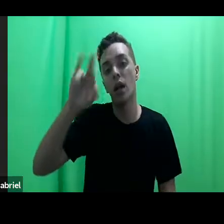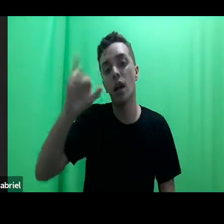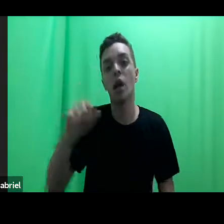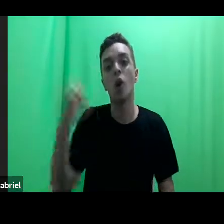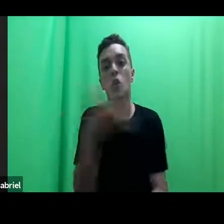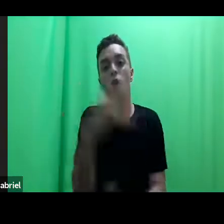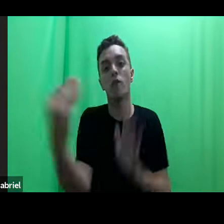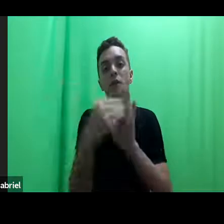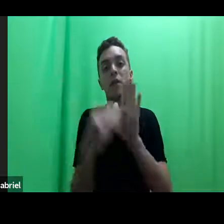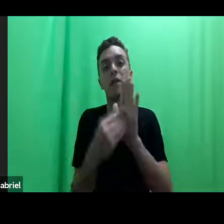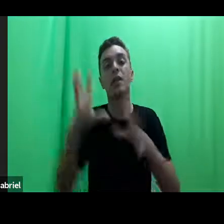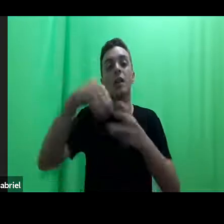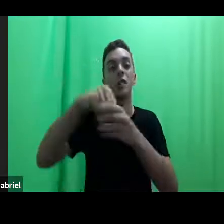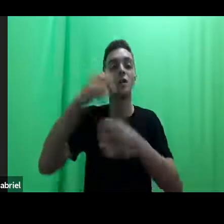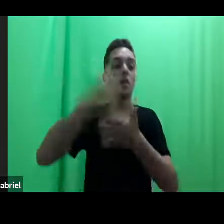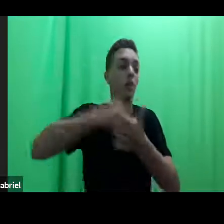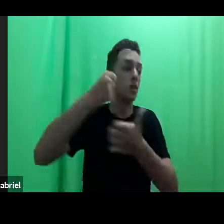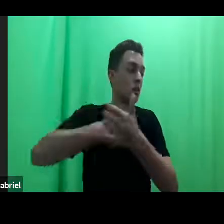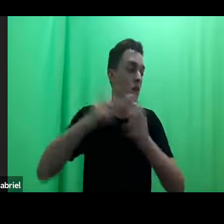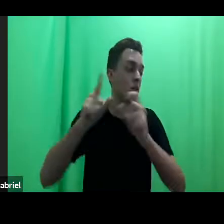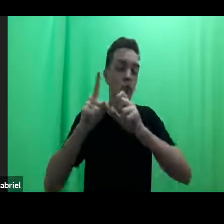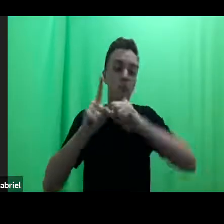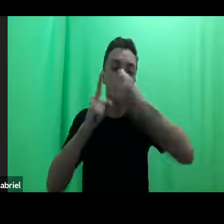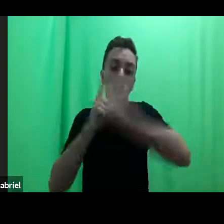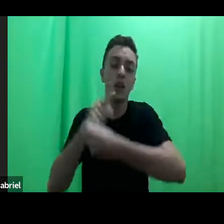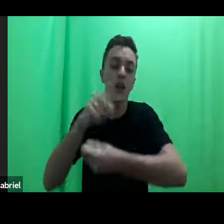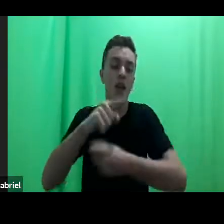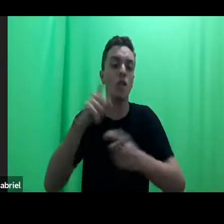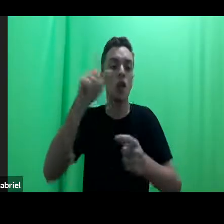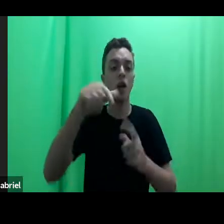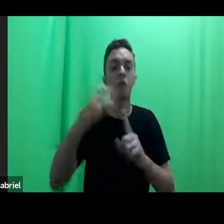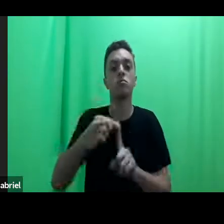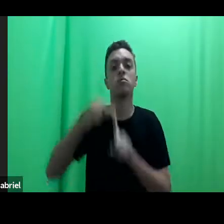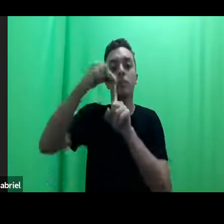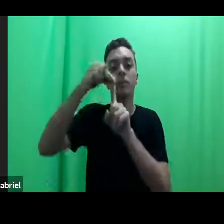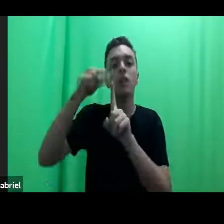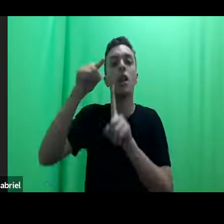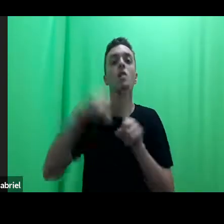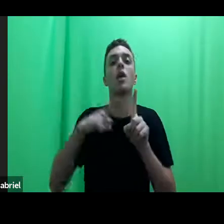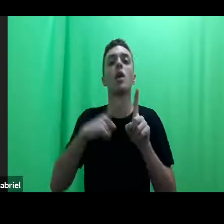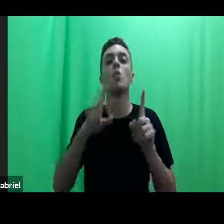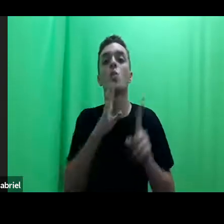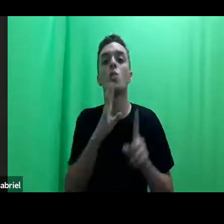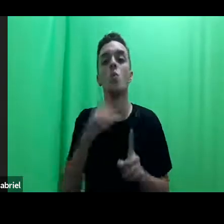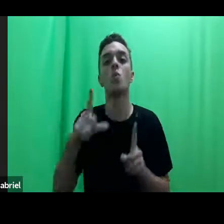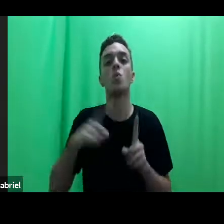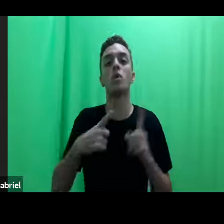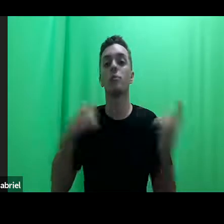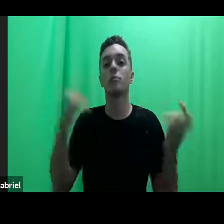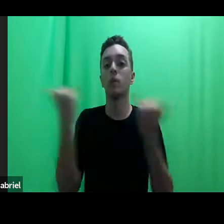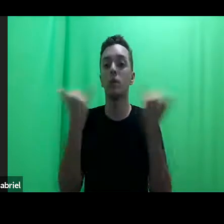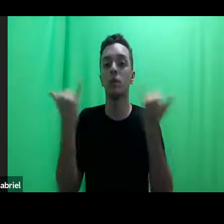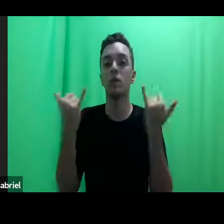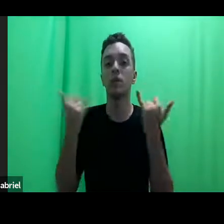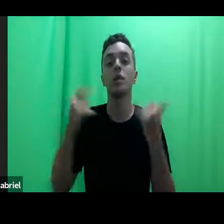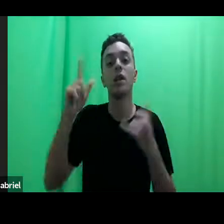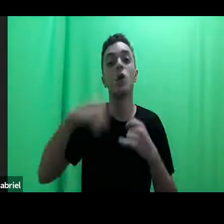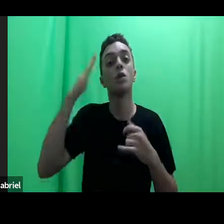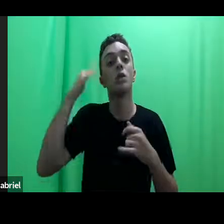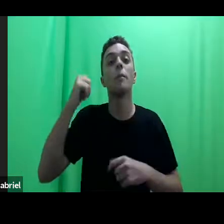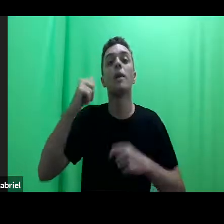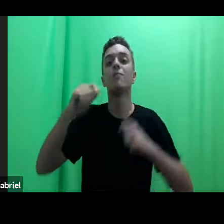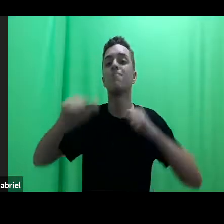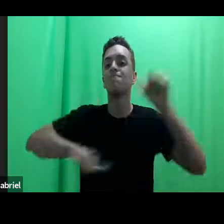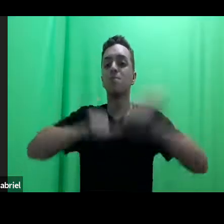sociais, que são protagonistas, que têm um conhecimento e um saber transformador dos direitos humanos e